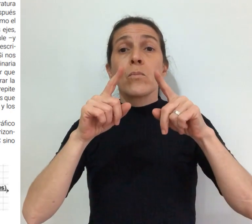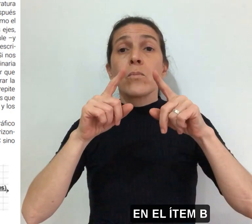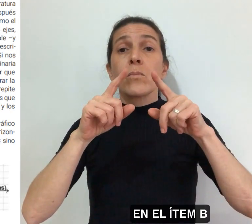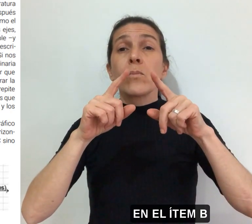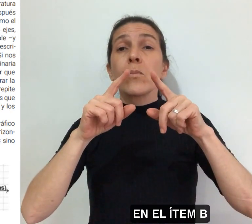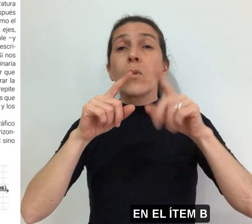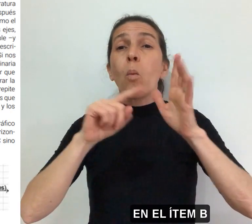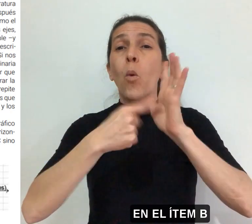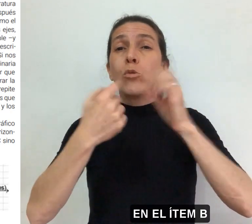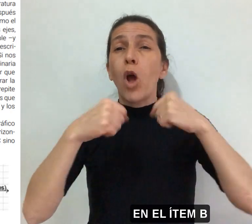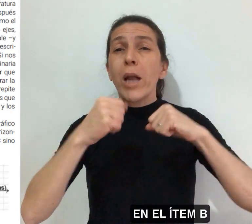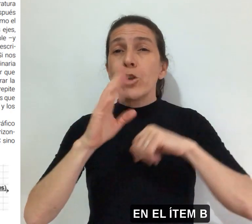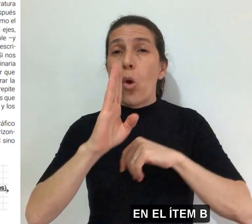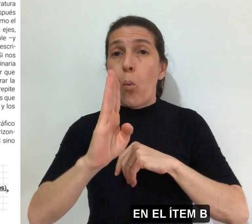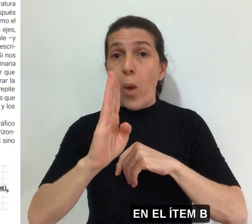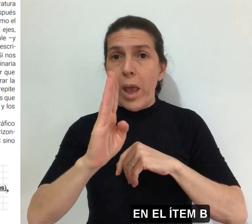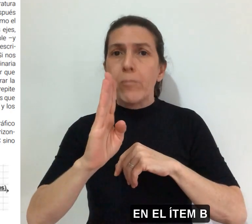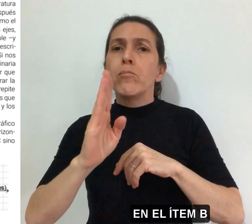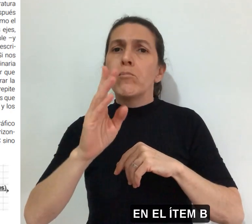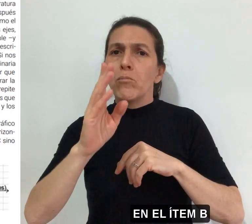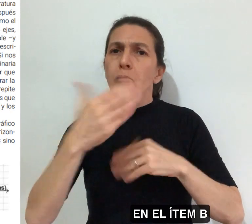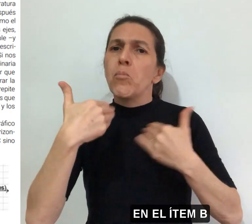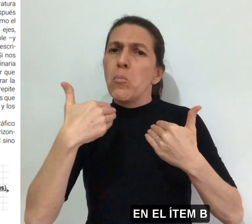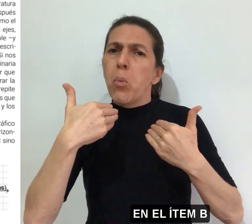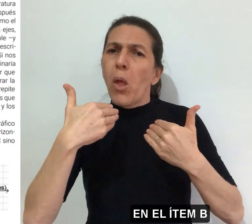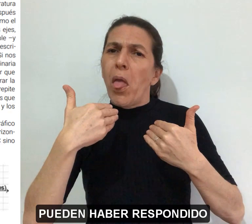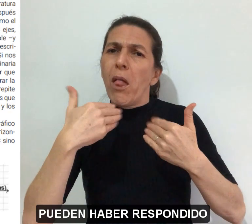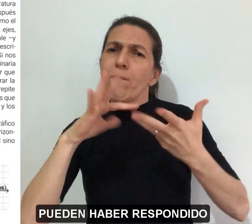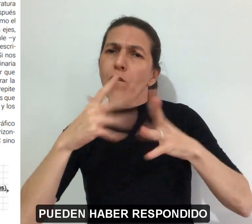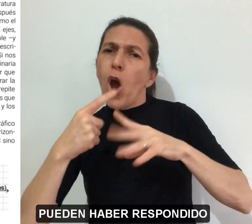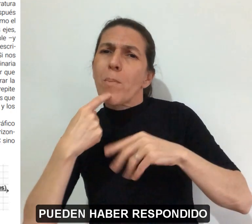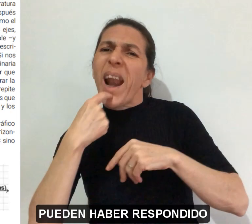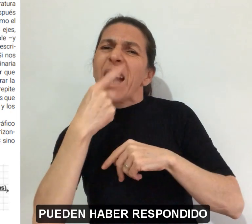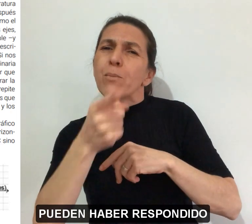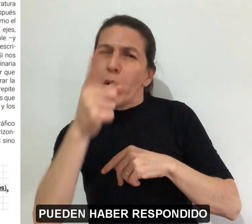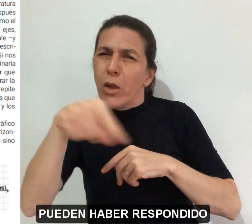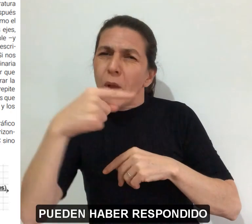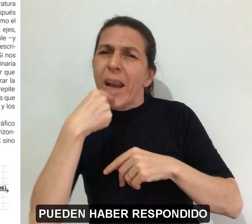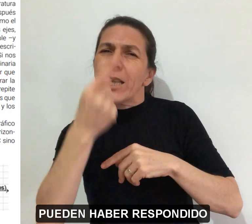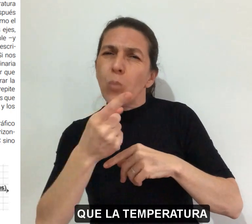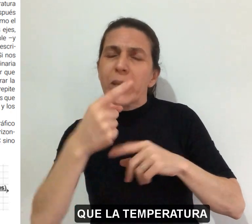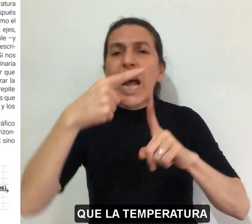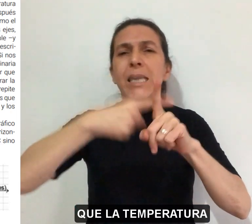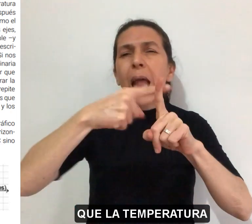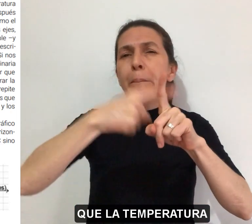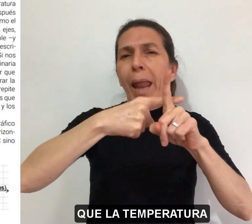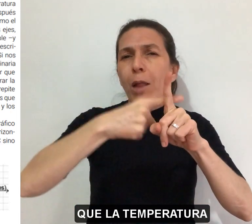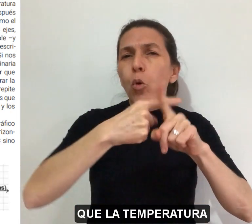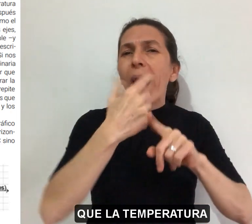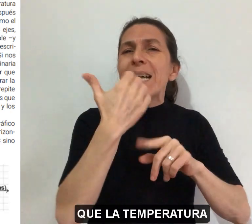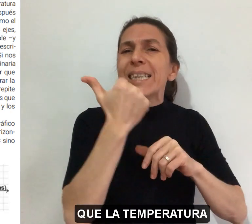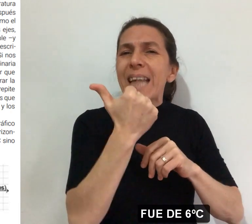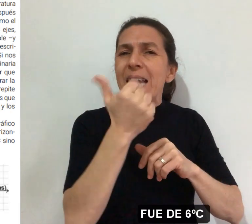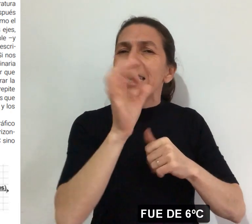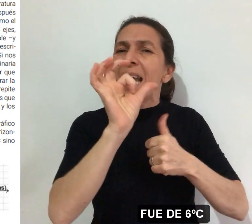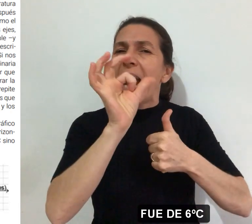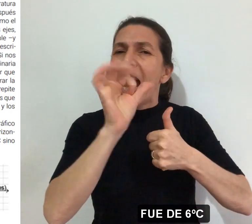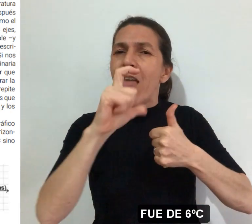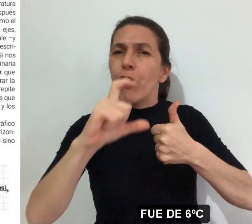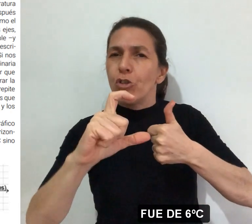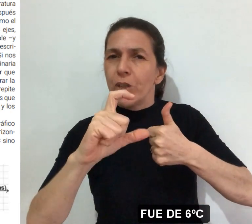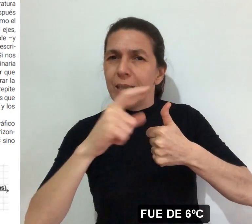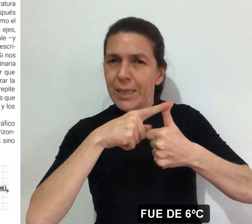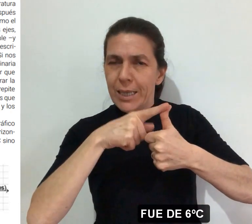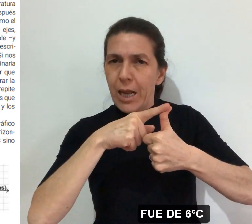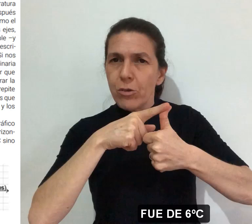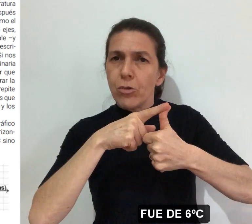En el ítem B, pueden haber respondido que la temperatura fue de